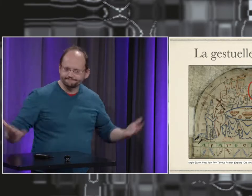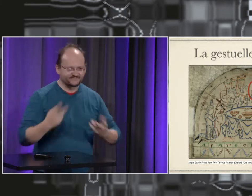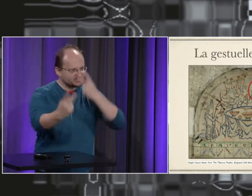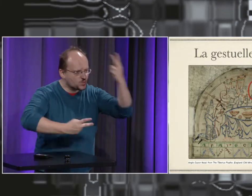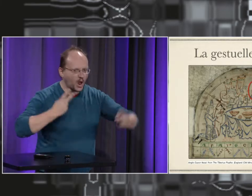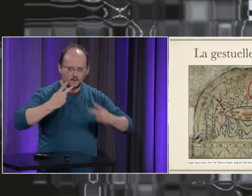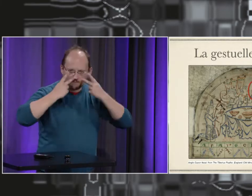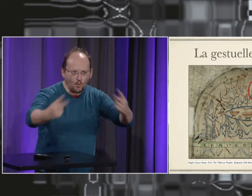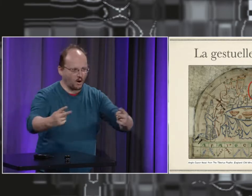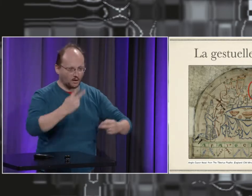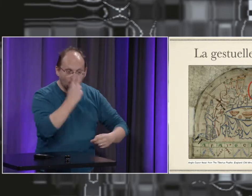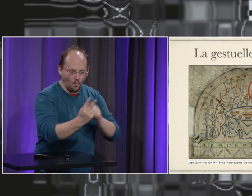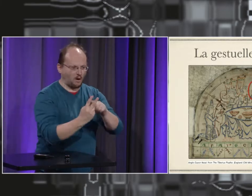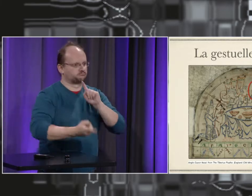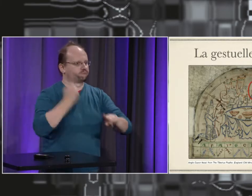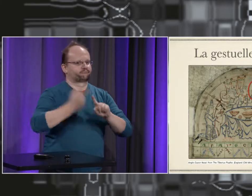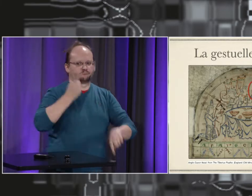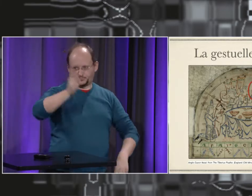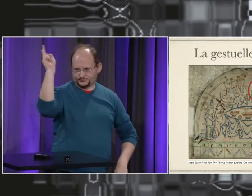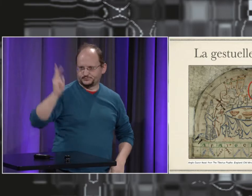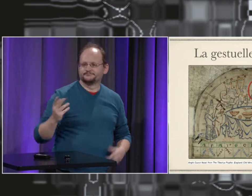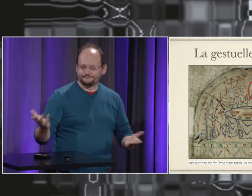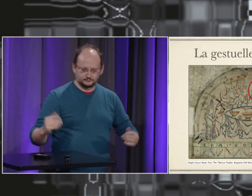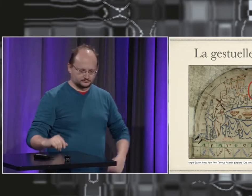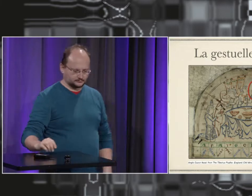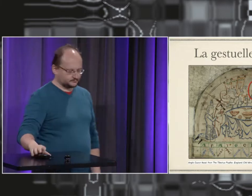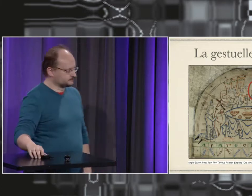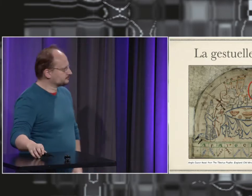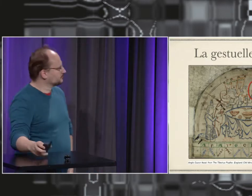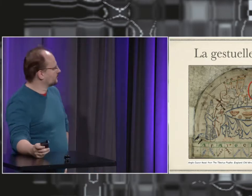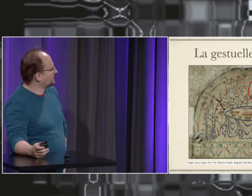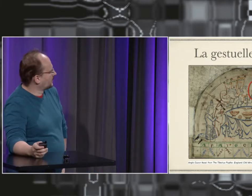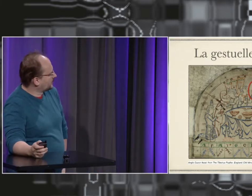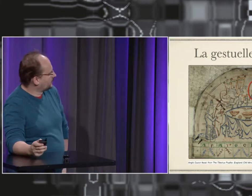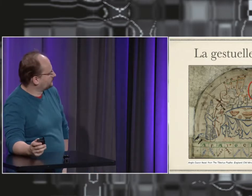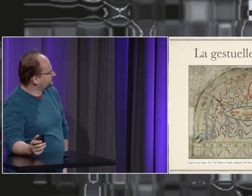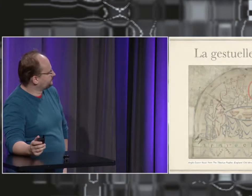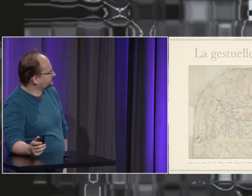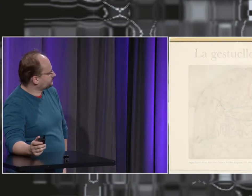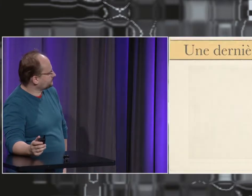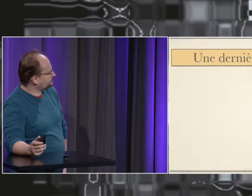communiquer se débrouiller utiliser le visuel parce que le visuel c'était le sens le plus important